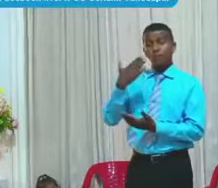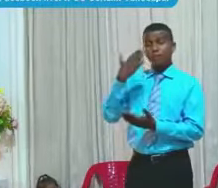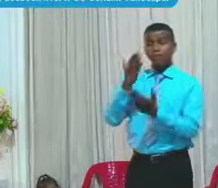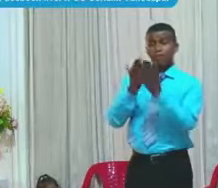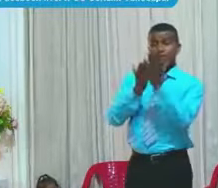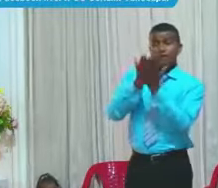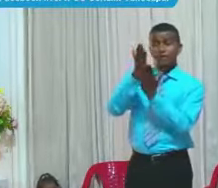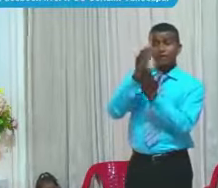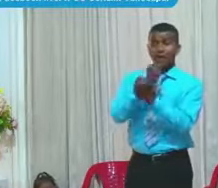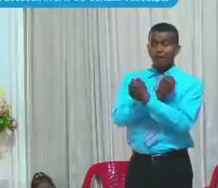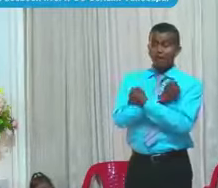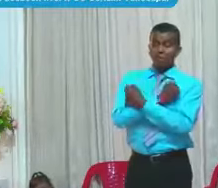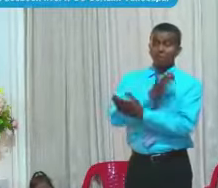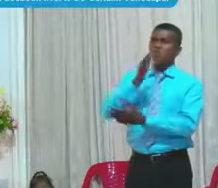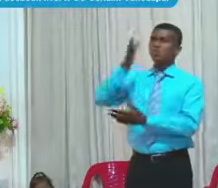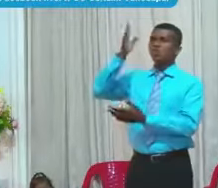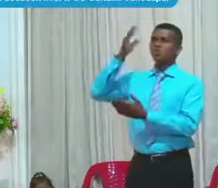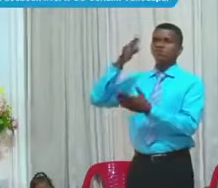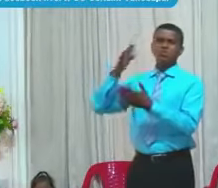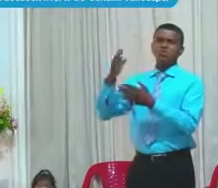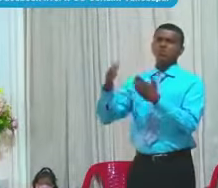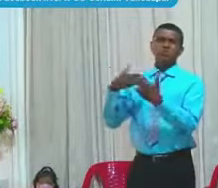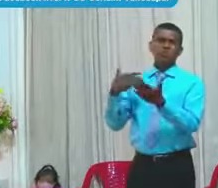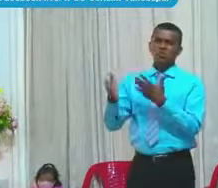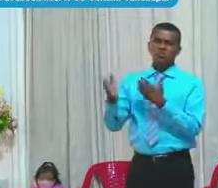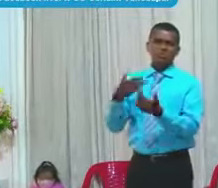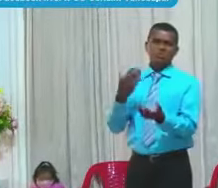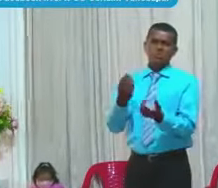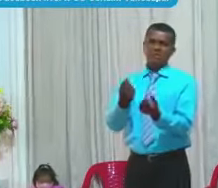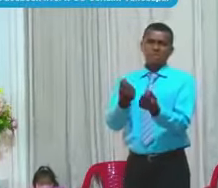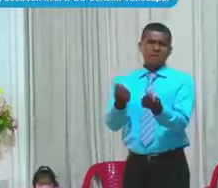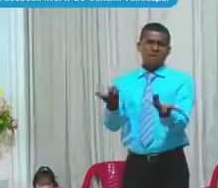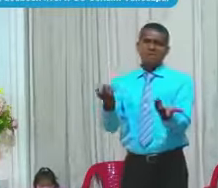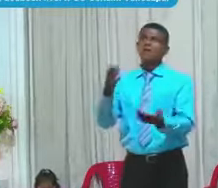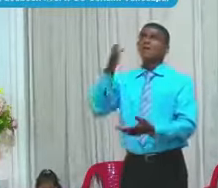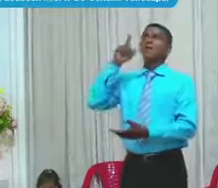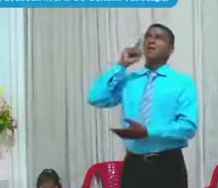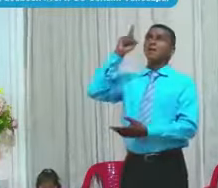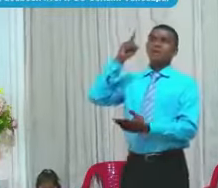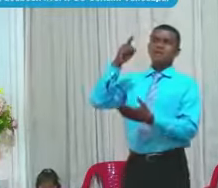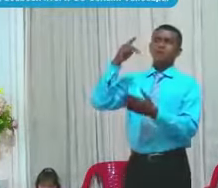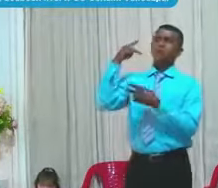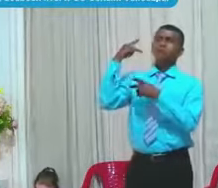No le interesan Las cantidades Él es el dueño De la plata Y del oro